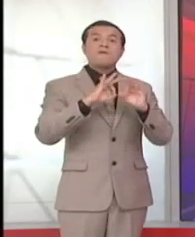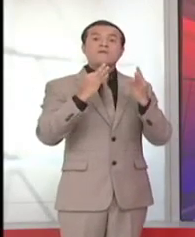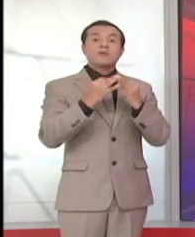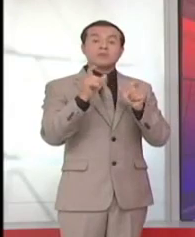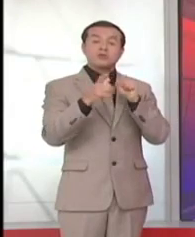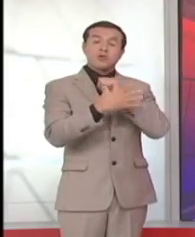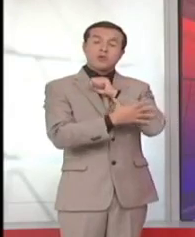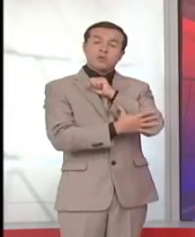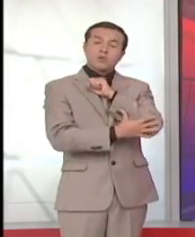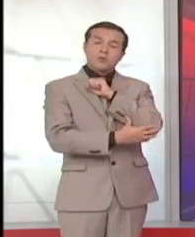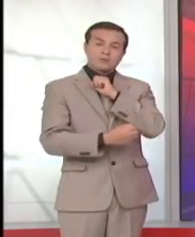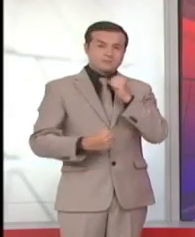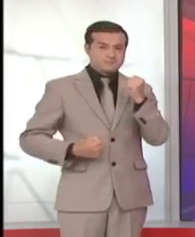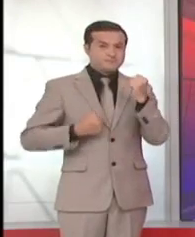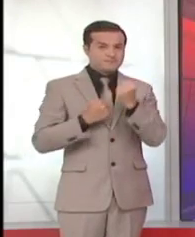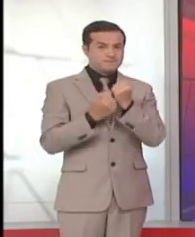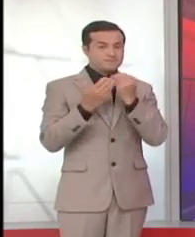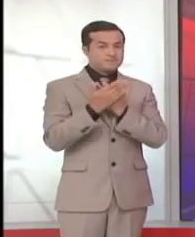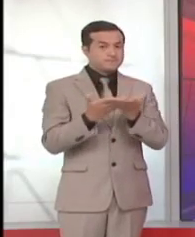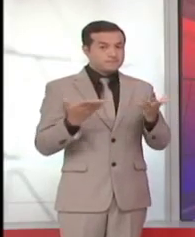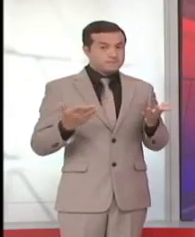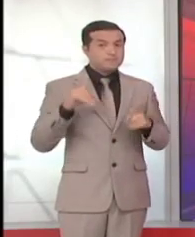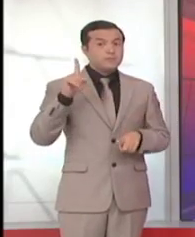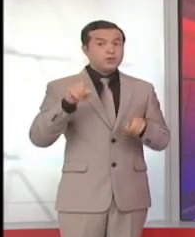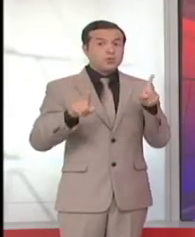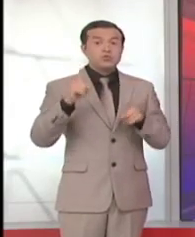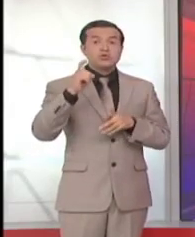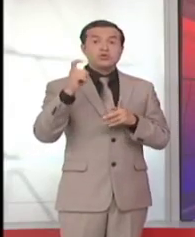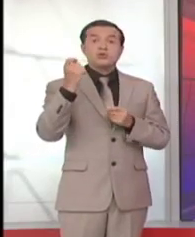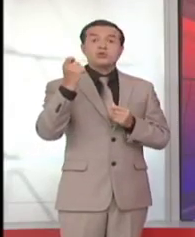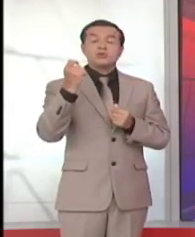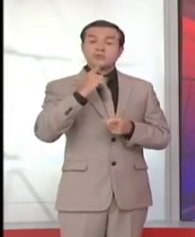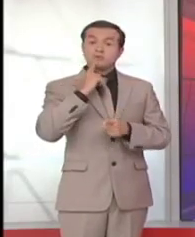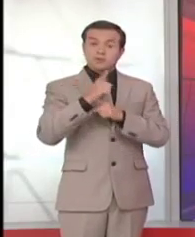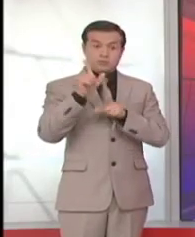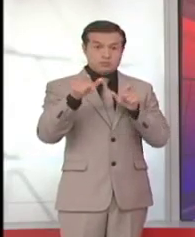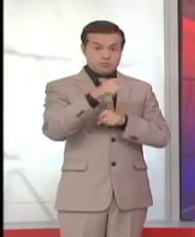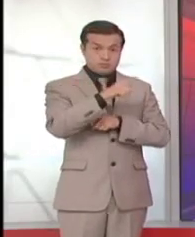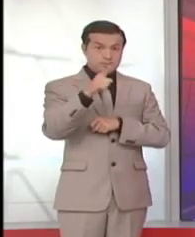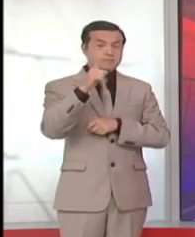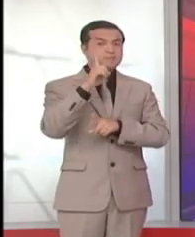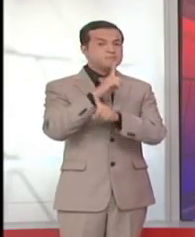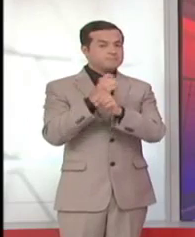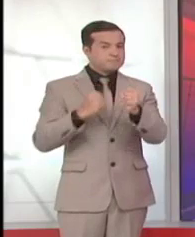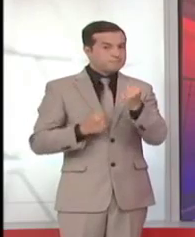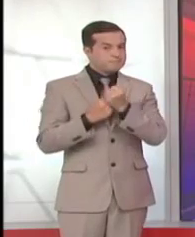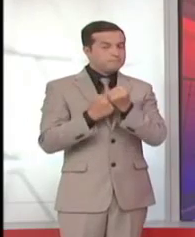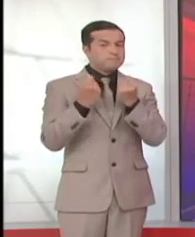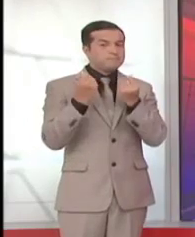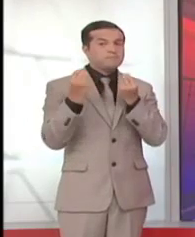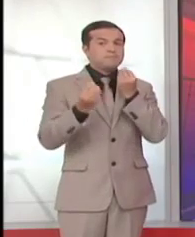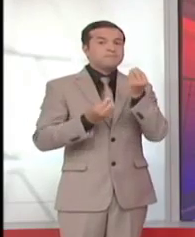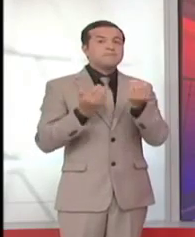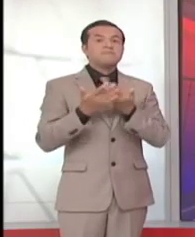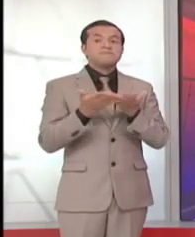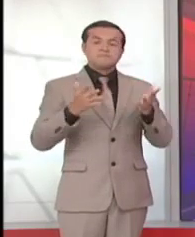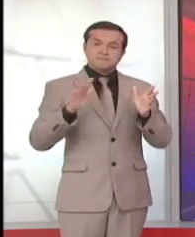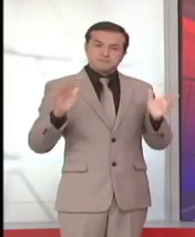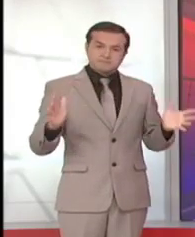extrema pobreza para solventar algunas necesidades de personas con discapacidad. Este recurso económico motivó a emprendimientos